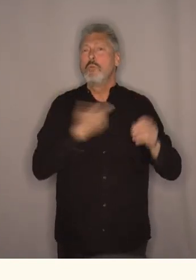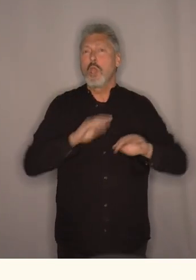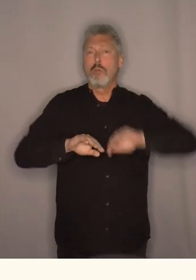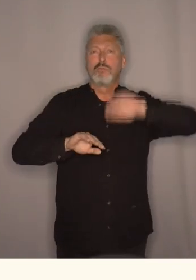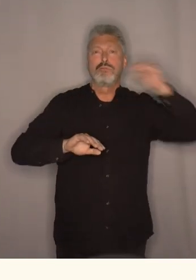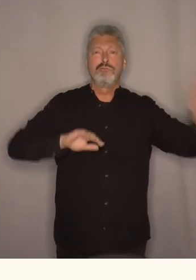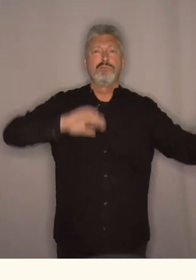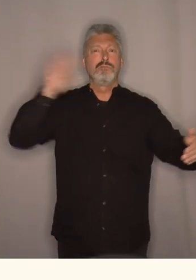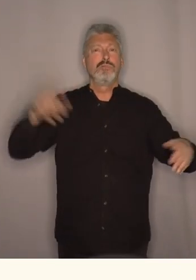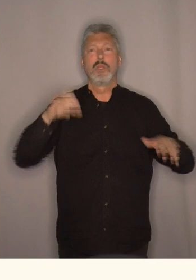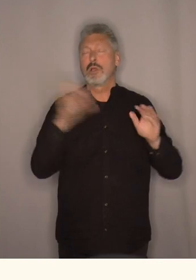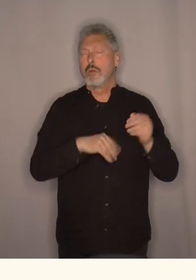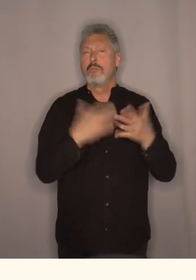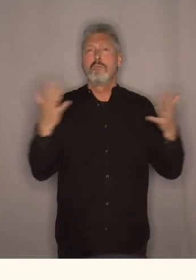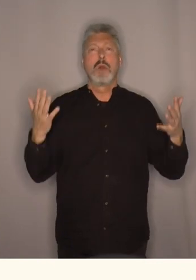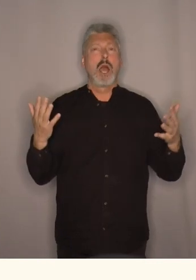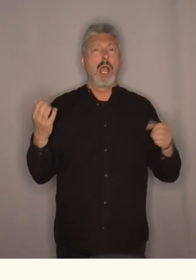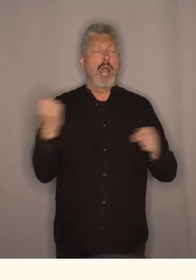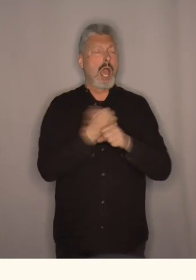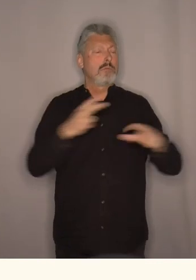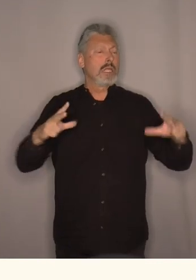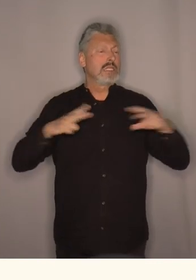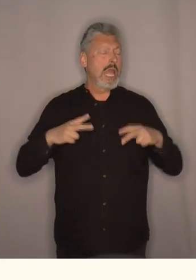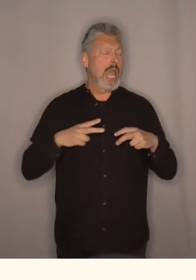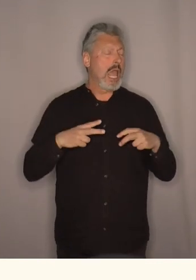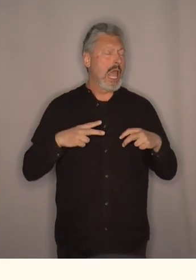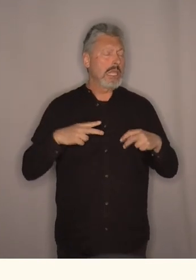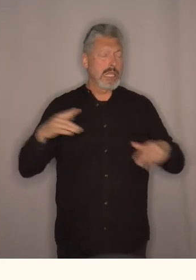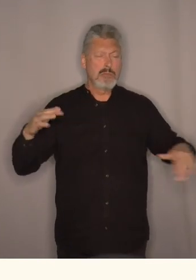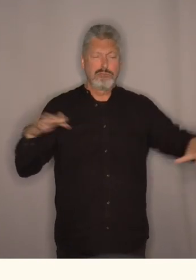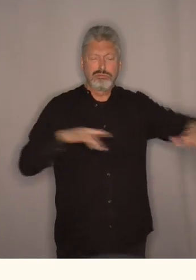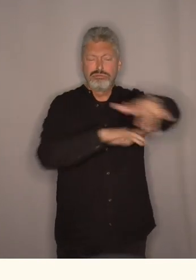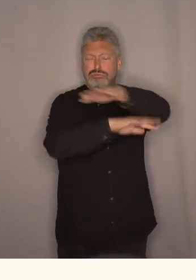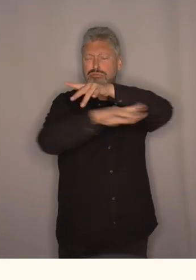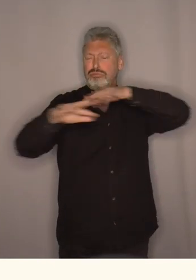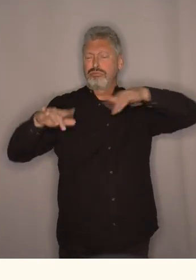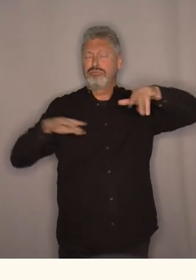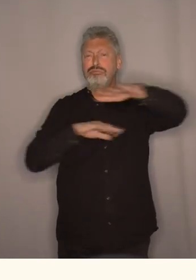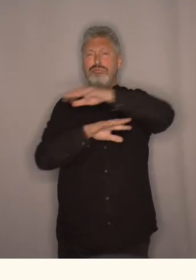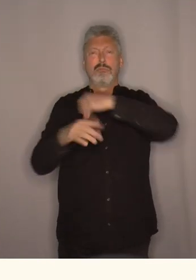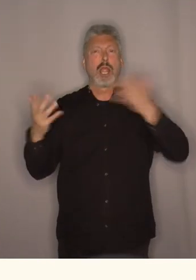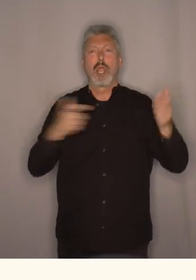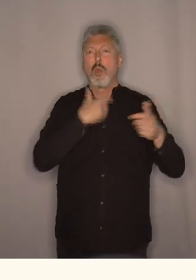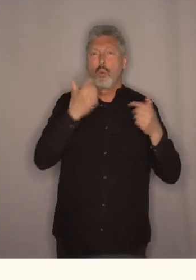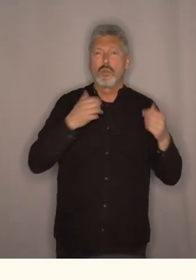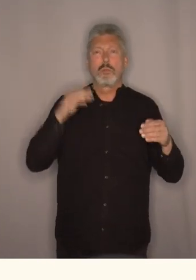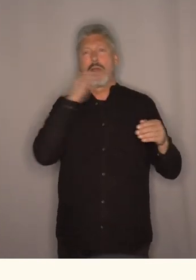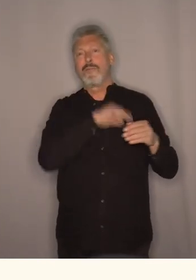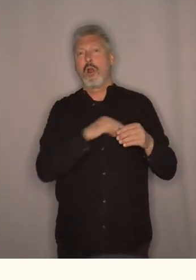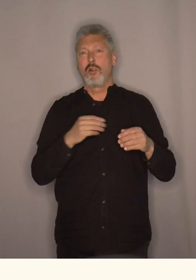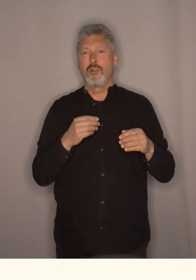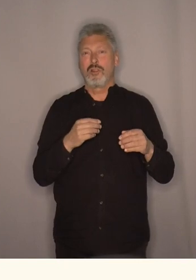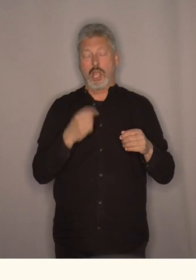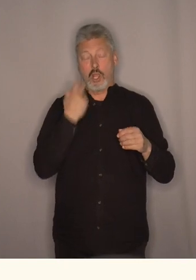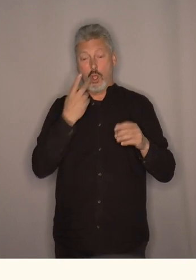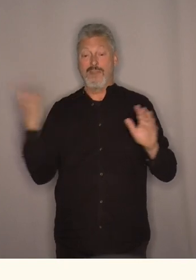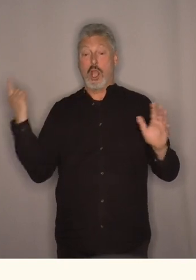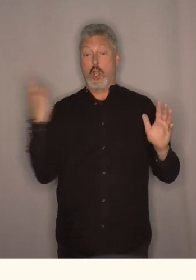av de folkene som bodde der, de hadde ikke jobb. Så det var liksom mye ungdommer og mye folk som hang rundt når vi kom da.